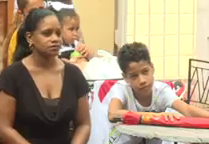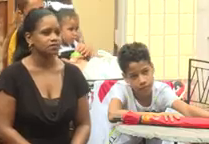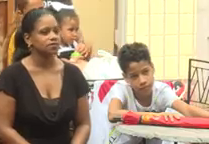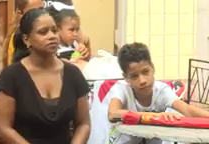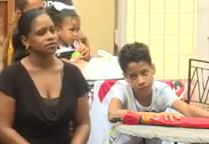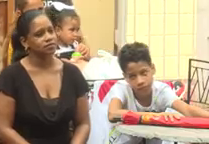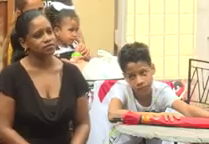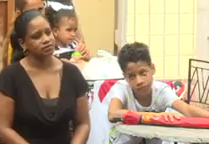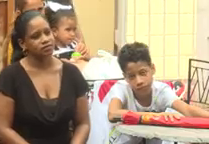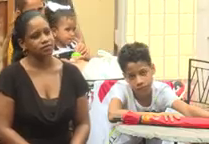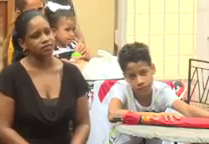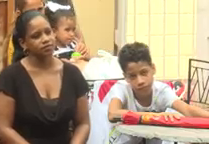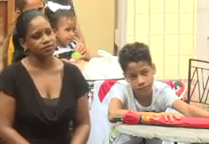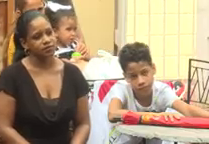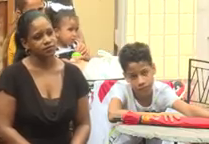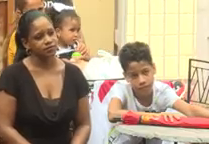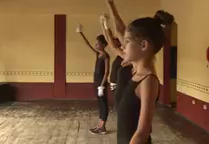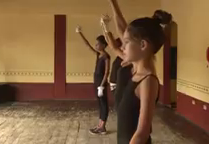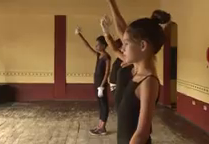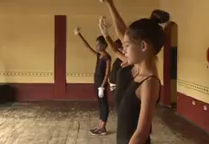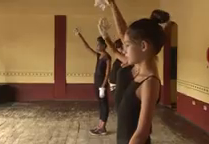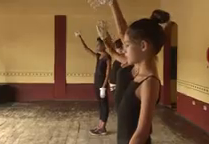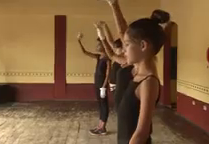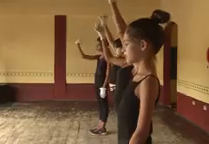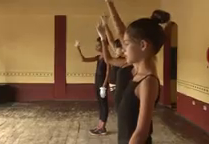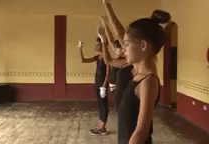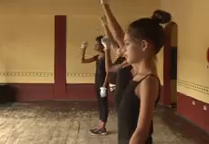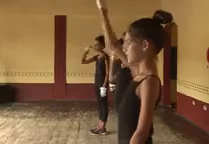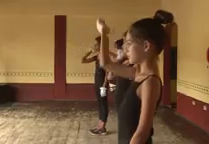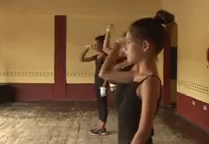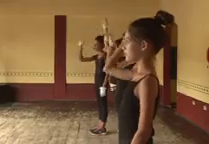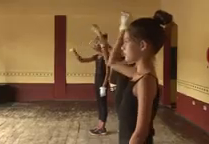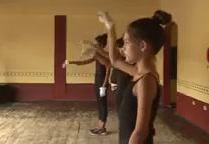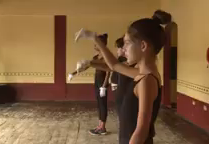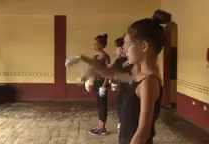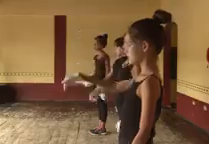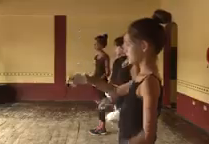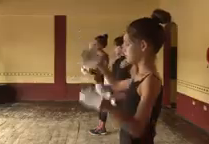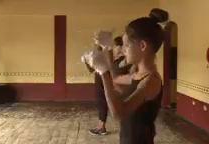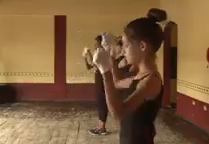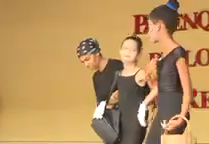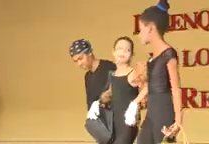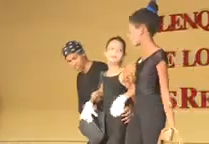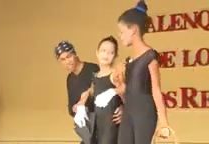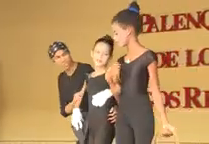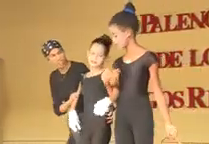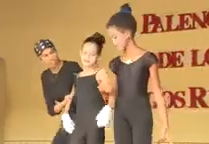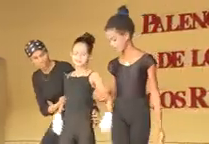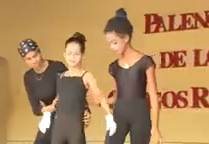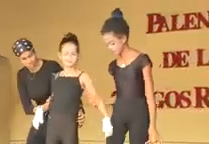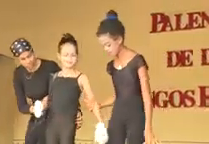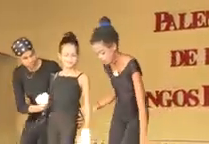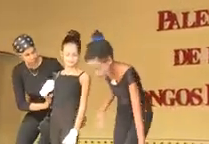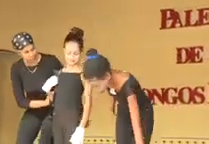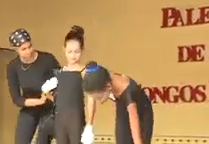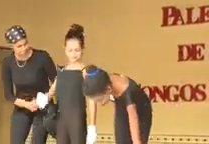el apoyo de los padres y de las instituciones culturales en Trinidad. Desde Santispíritus en 26, Leandro